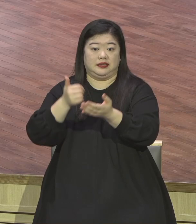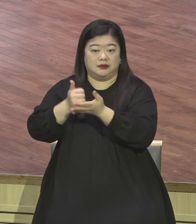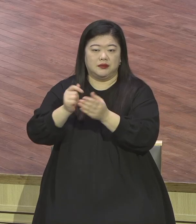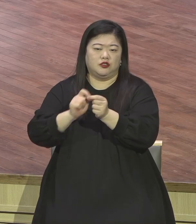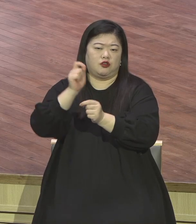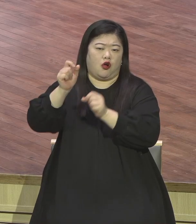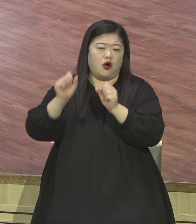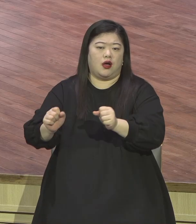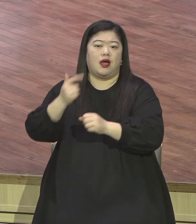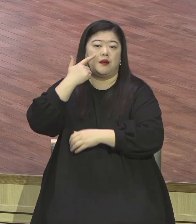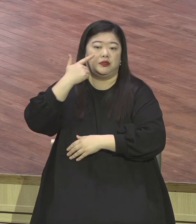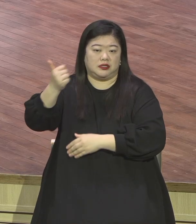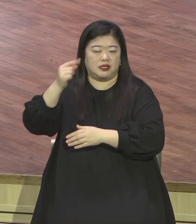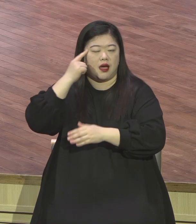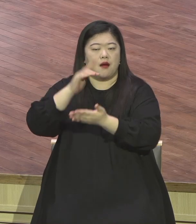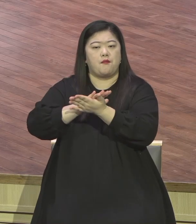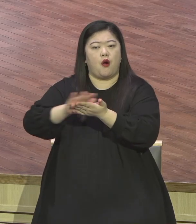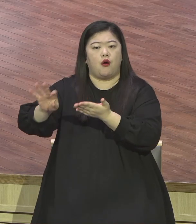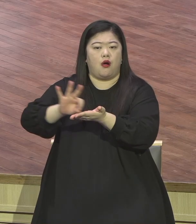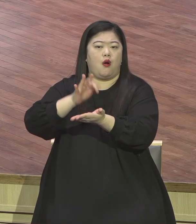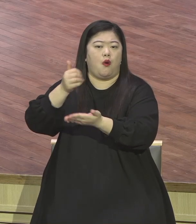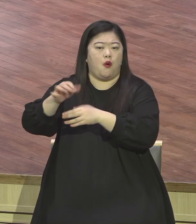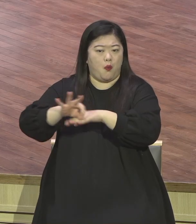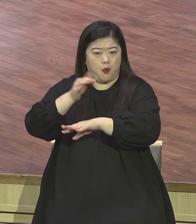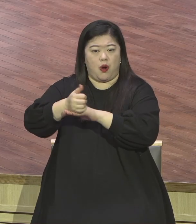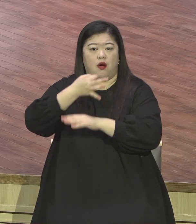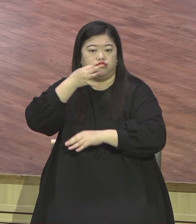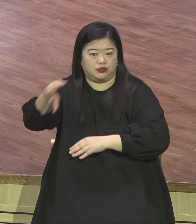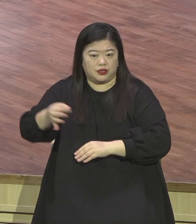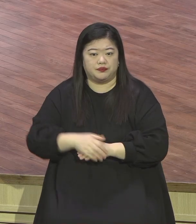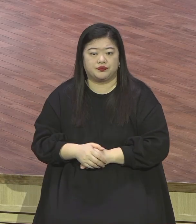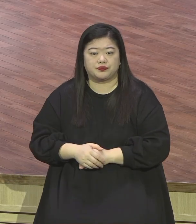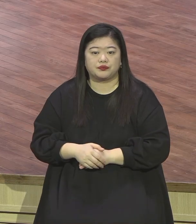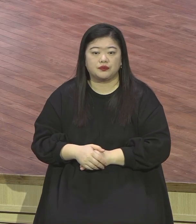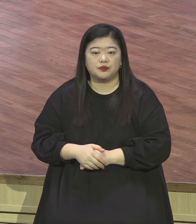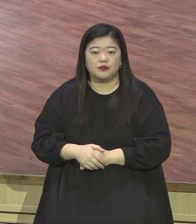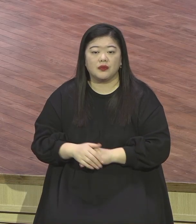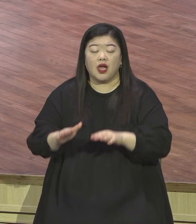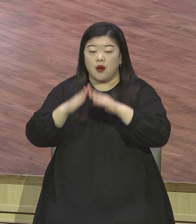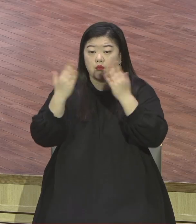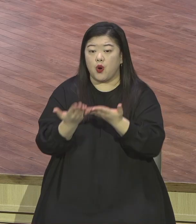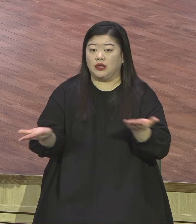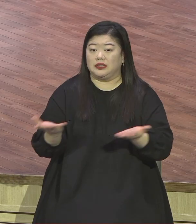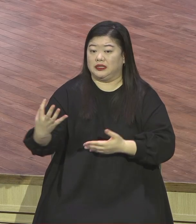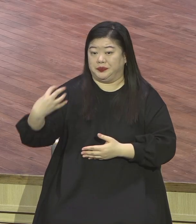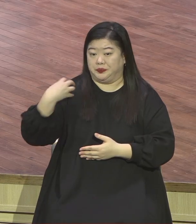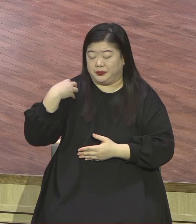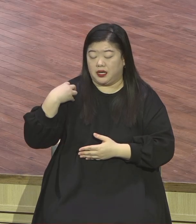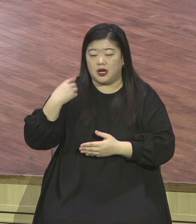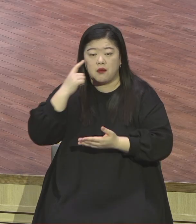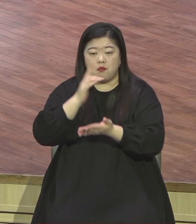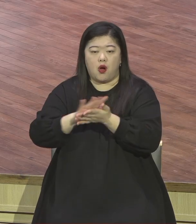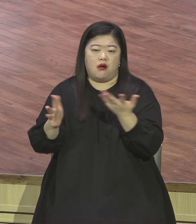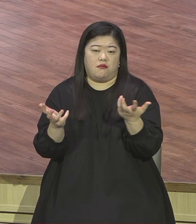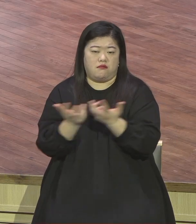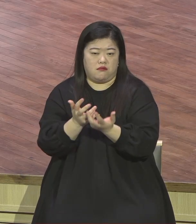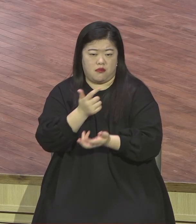평강의 왕이라 할 것이미라 그의 정사와 평강의 더함이 무궁하며 또 따위시 왕자와 그의 나라에